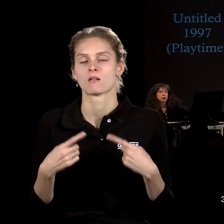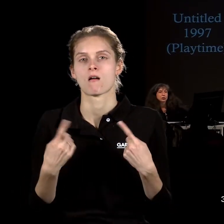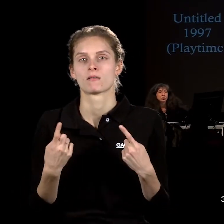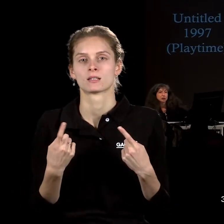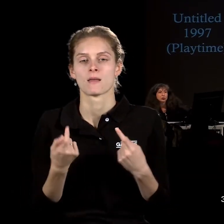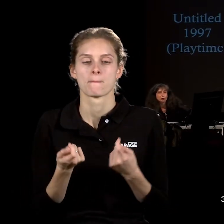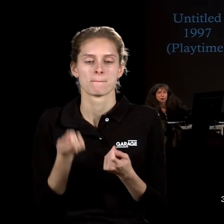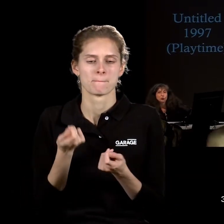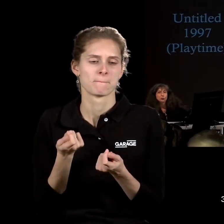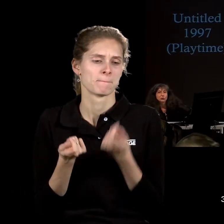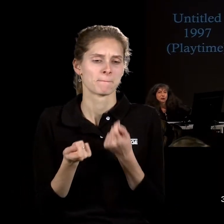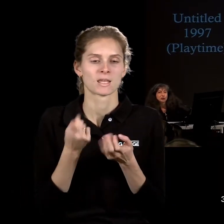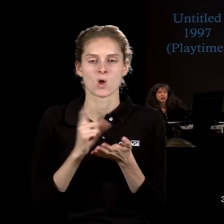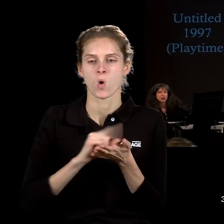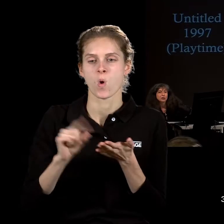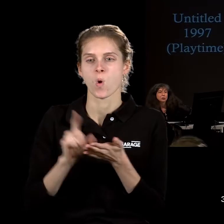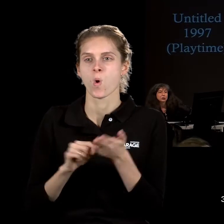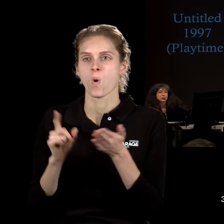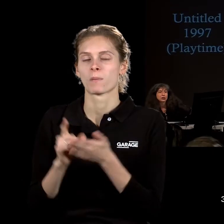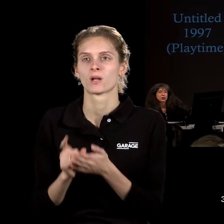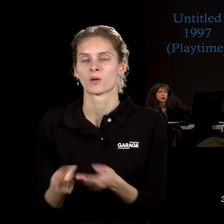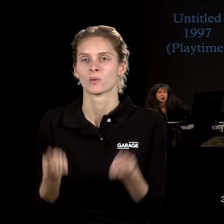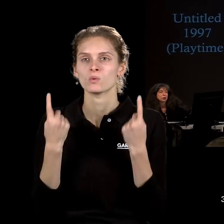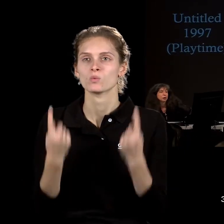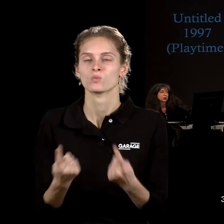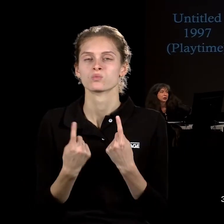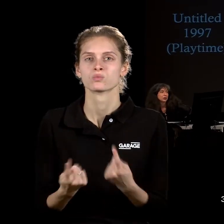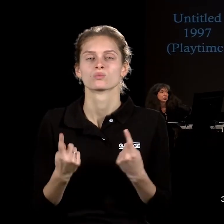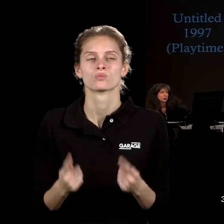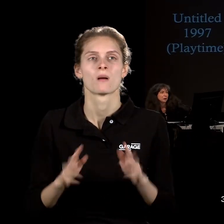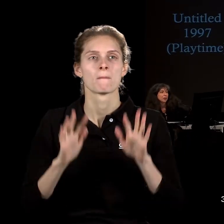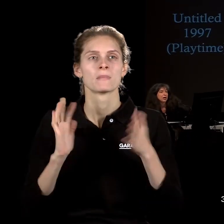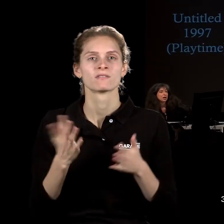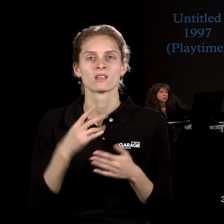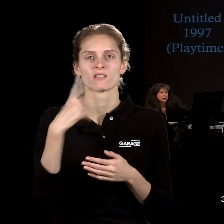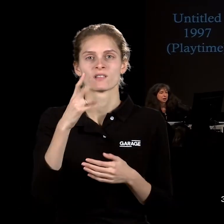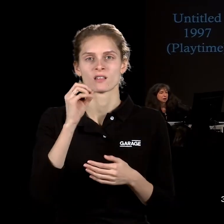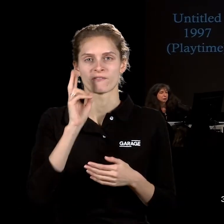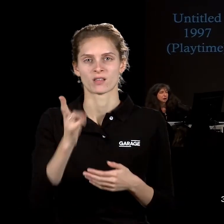микро-миниатюрных копий всяких знаковых произведений архитектуры XX века.